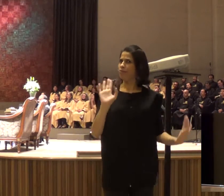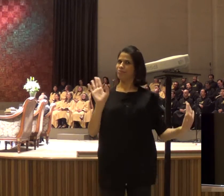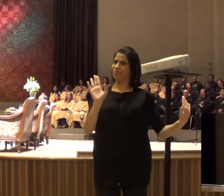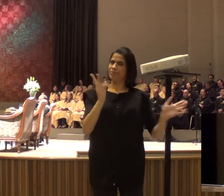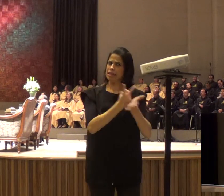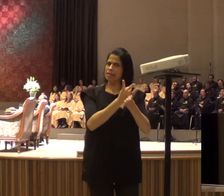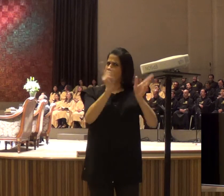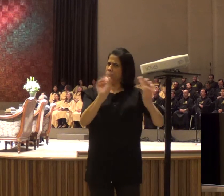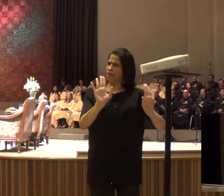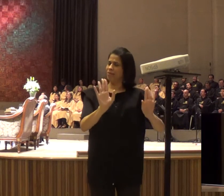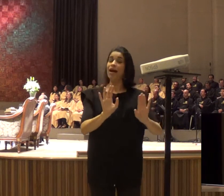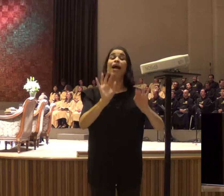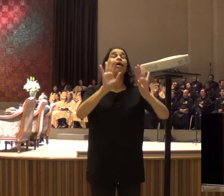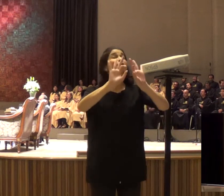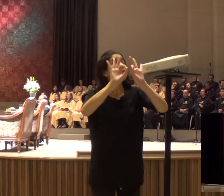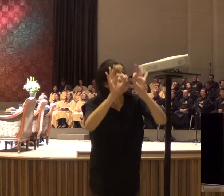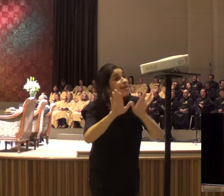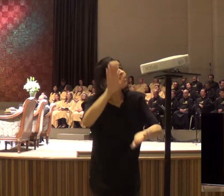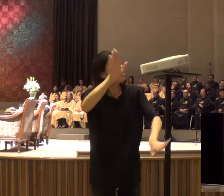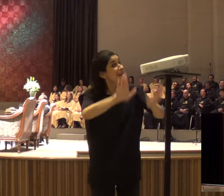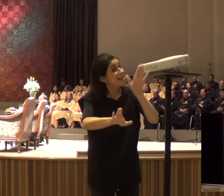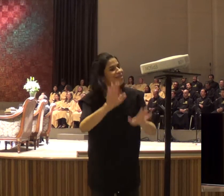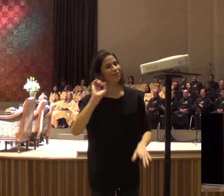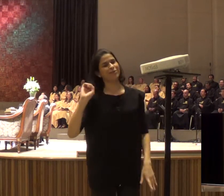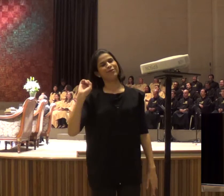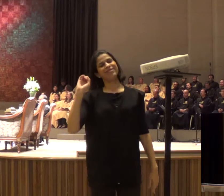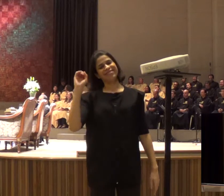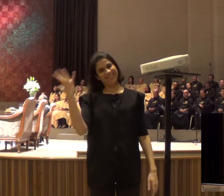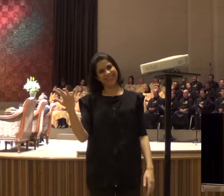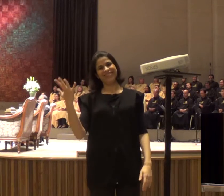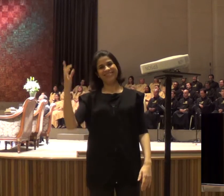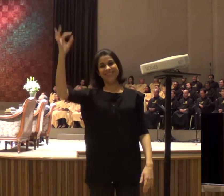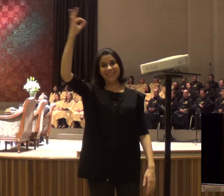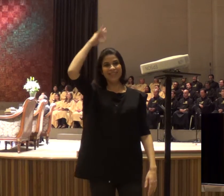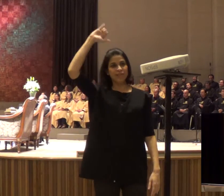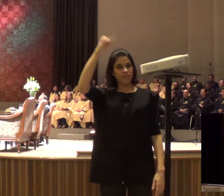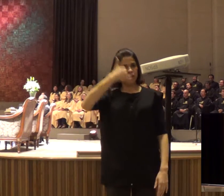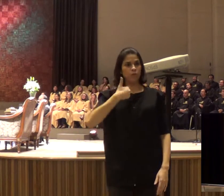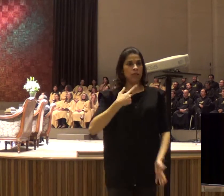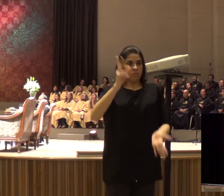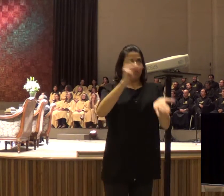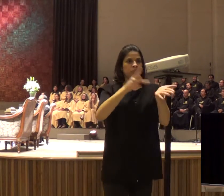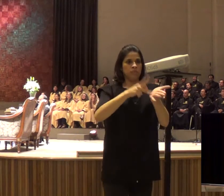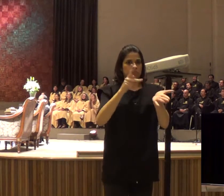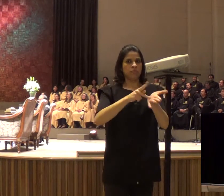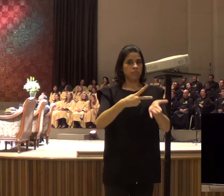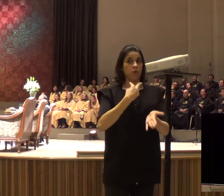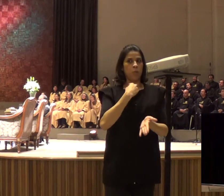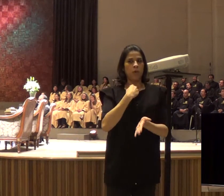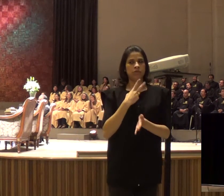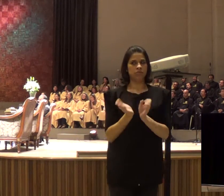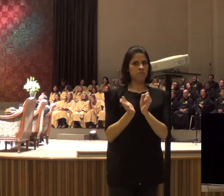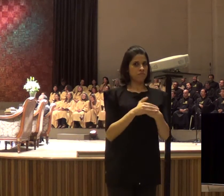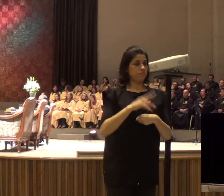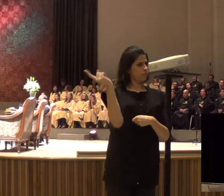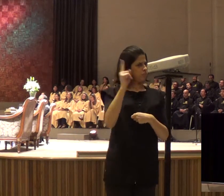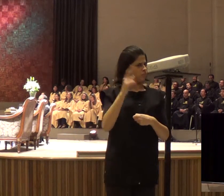mas tem momentos na nossa vida, que a gente sente a convicção do Espírito, Deus fala todo dia conosco, Ele